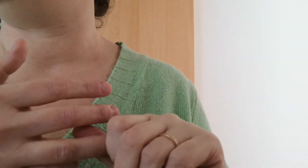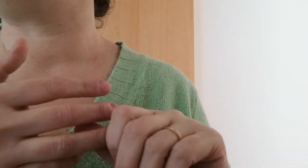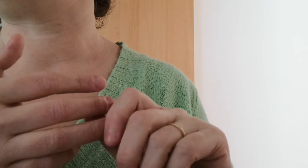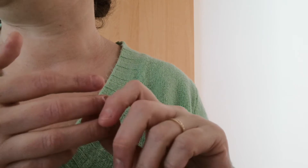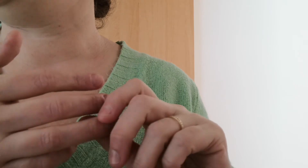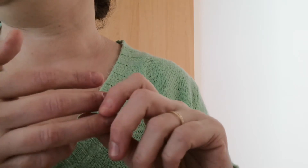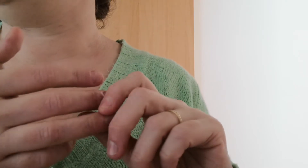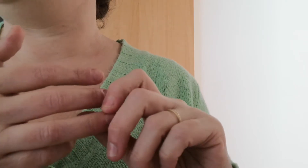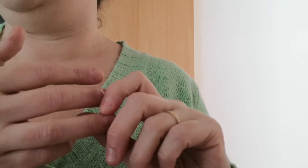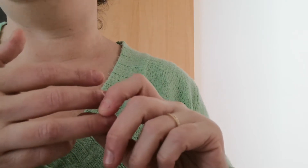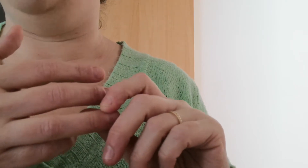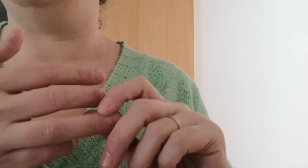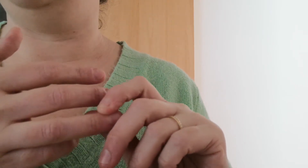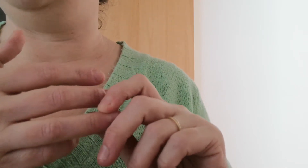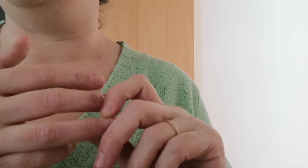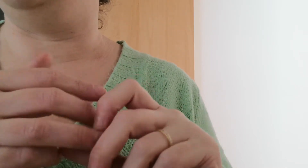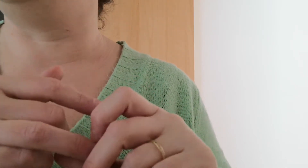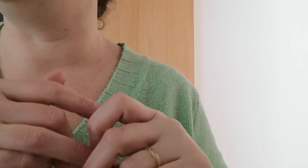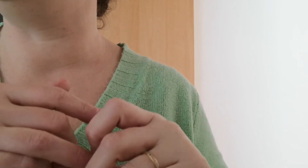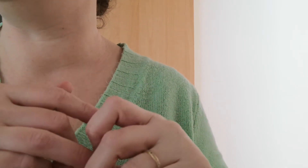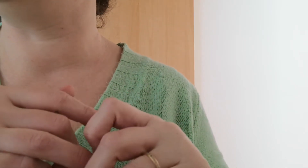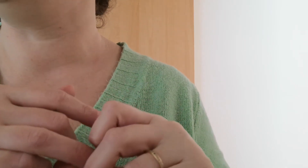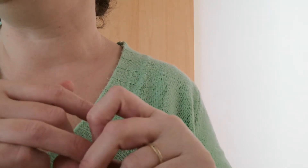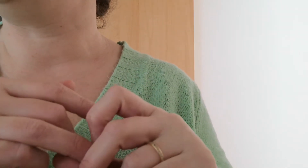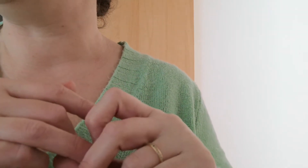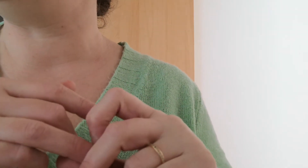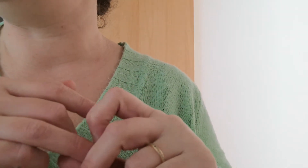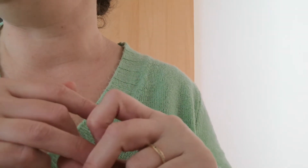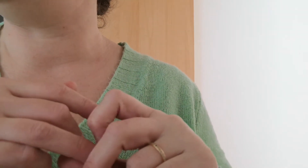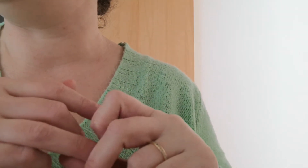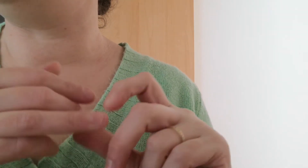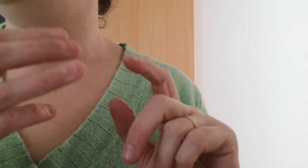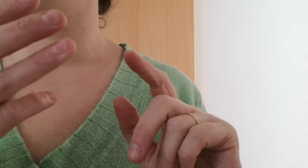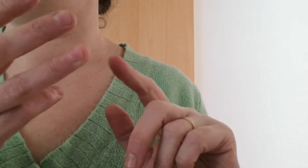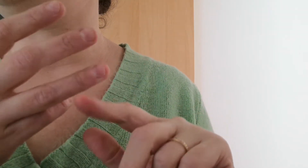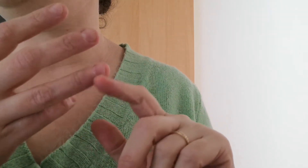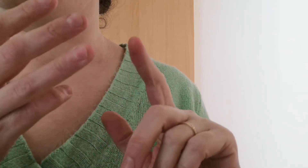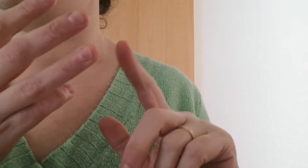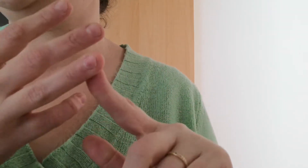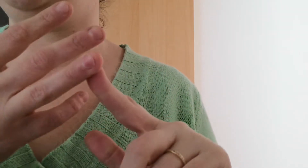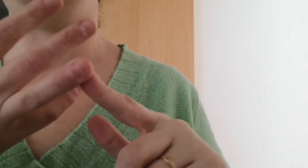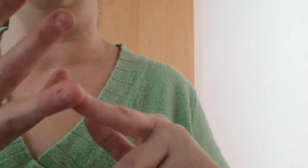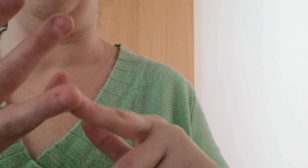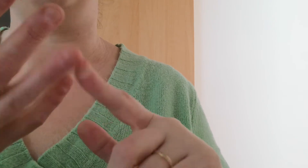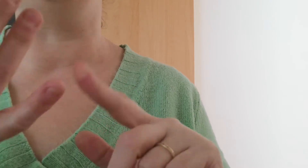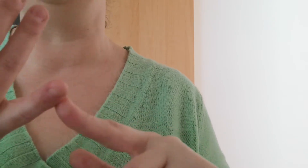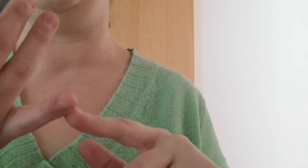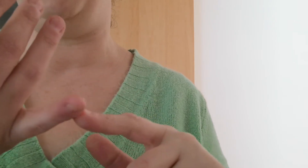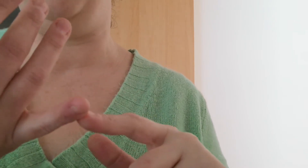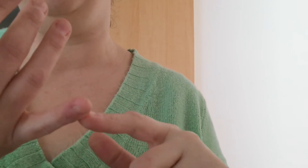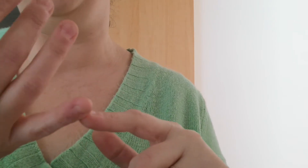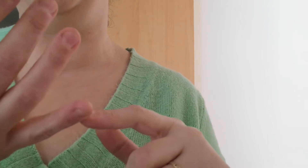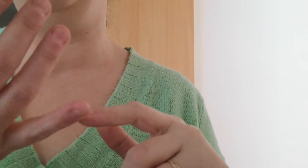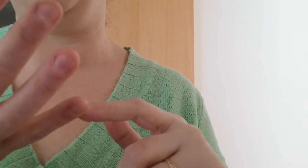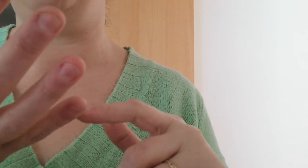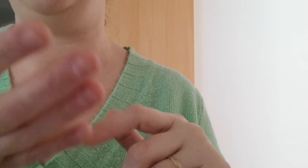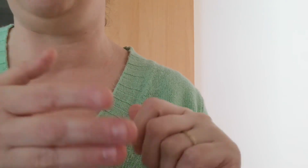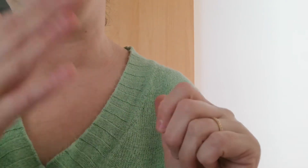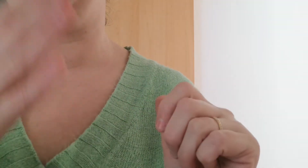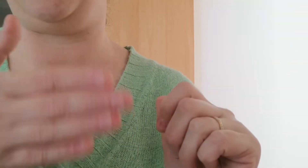c'est dur c'est très dur et puis qu'est ce que j'oublie pas la châterie du mal ou des mâles si vous en avez plusieurs parce que c'est